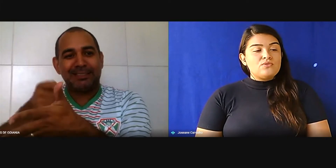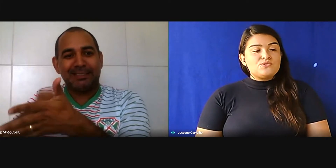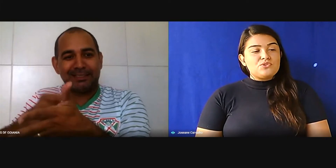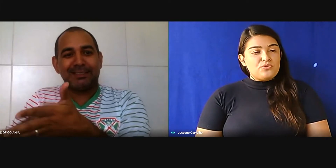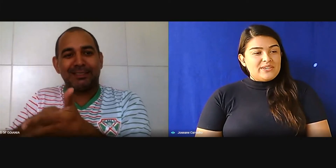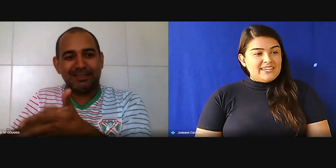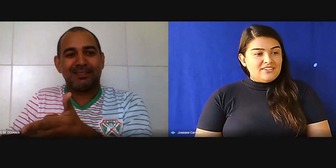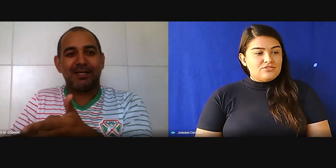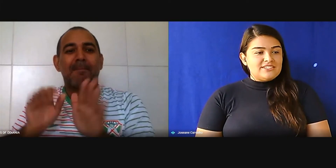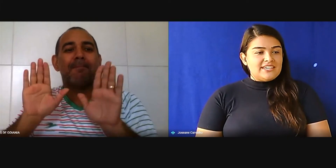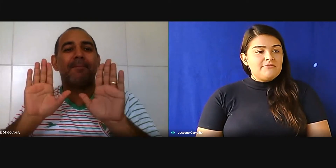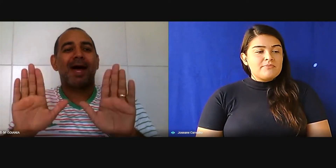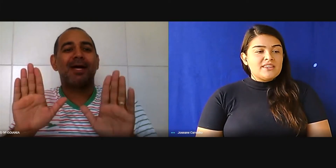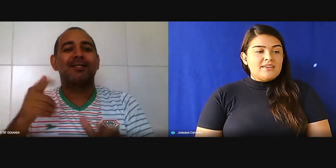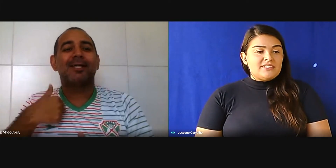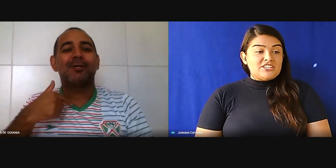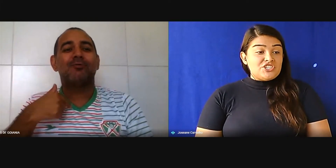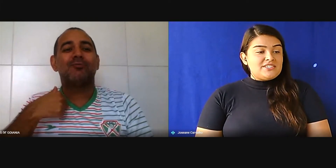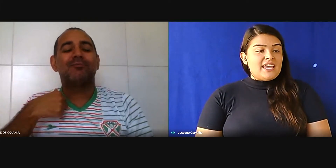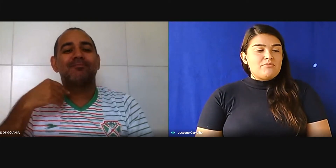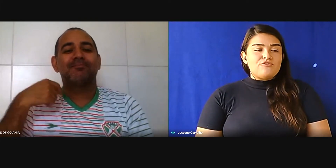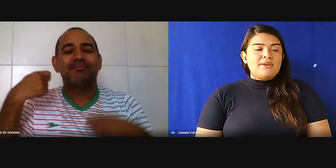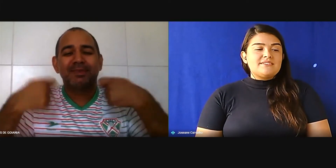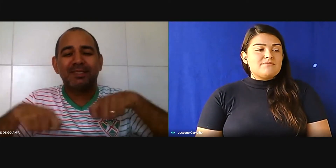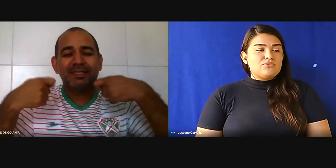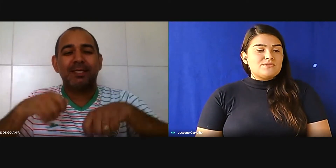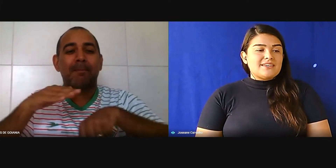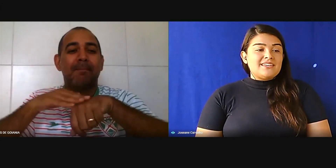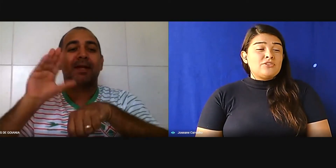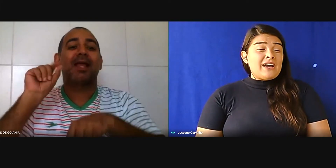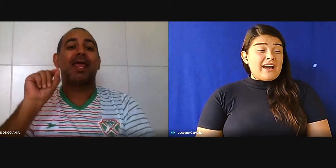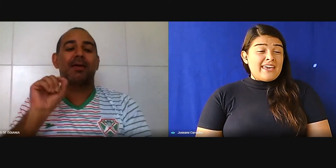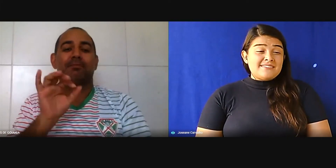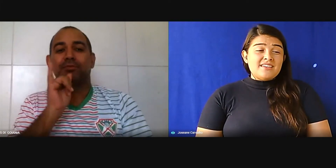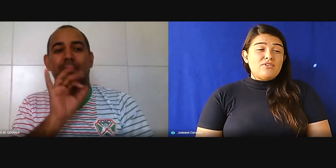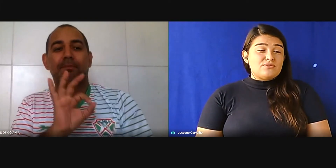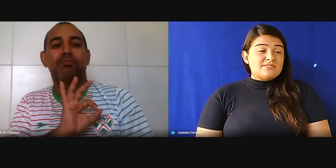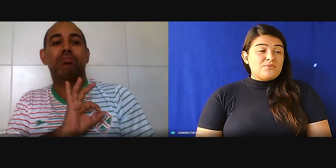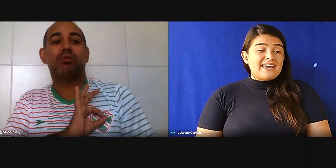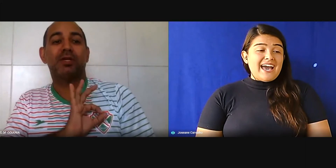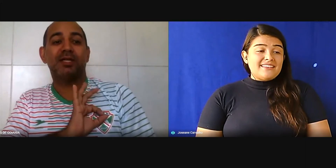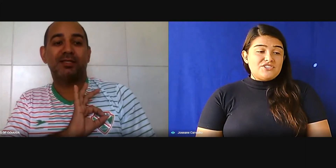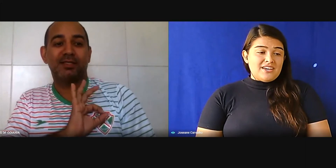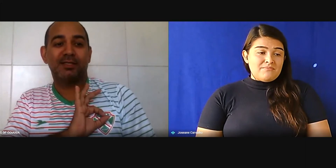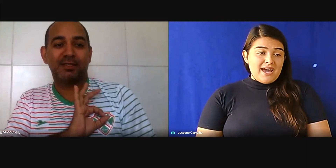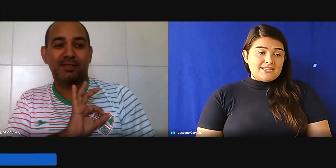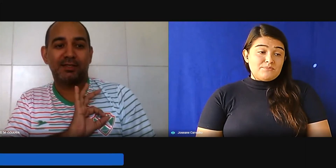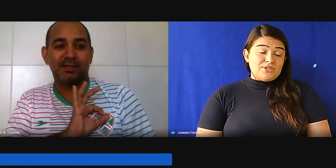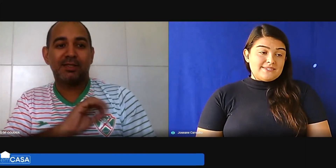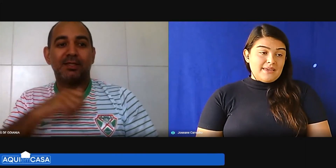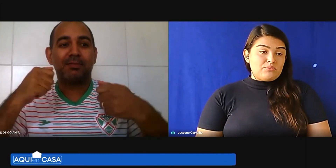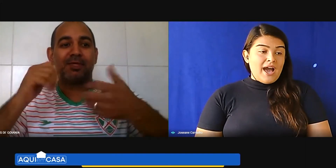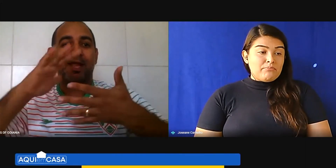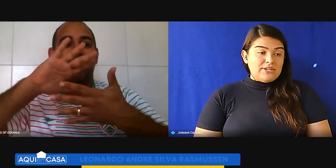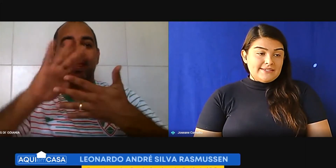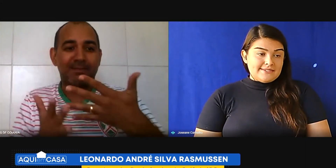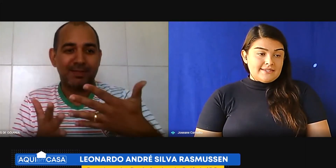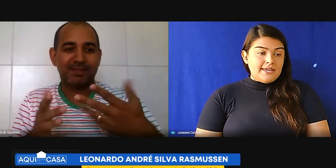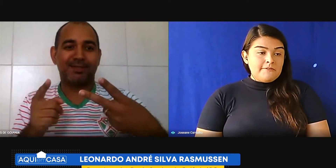construindo, né? E a gente tem movimentos que buscam essa evolução cada dia a mais. Por exemplo, a polícia, né?